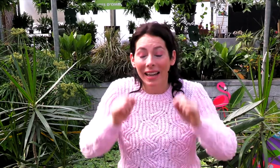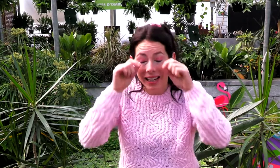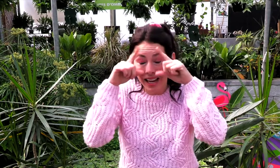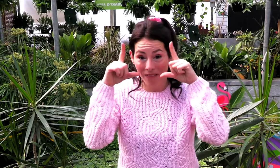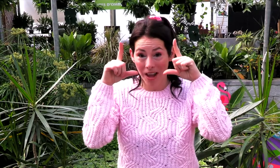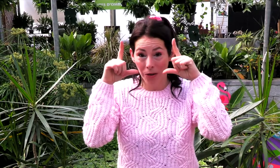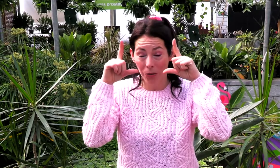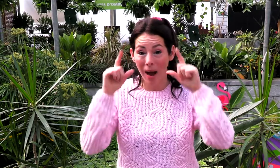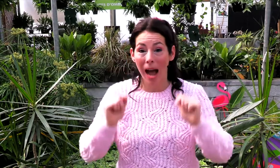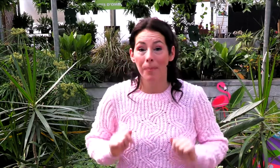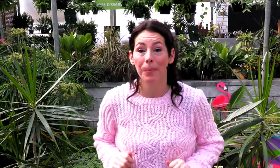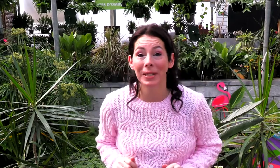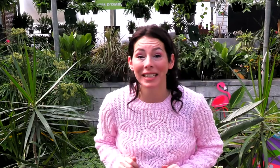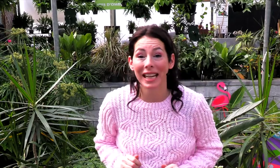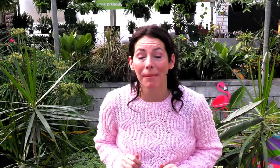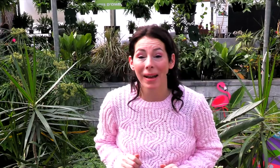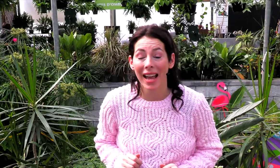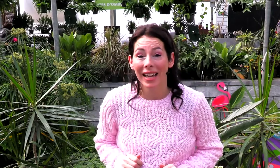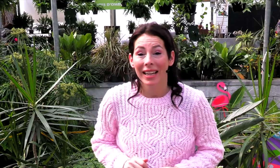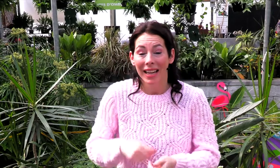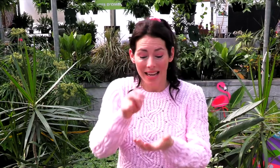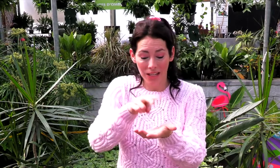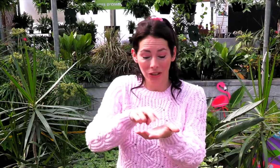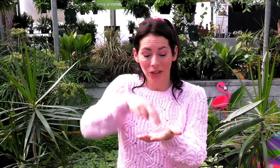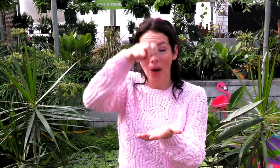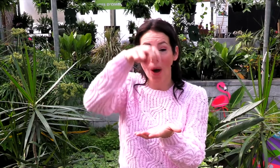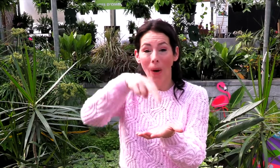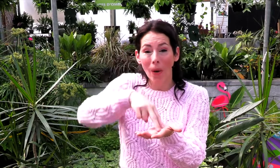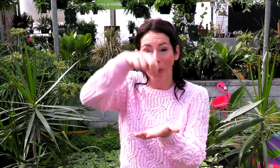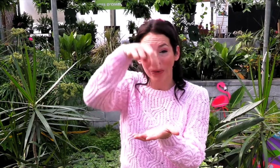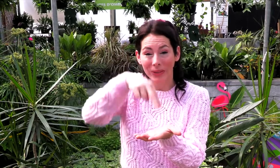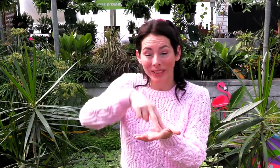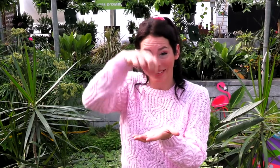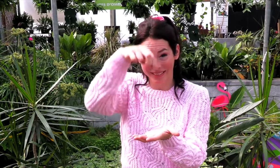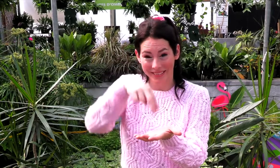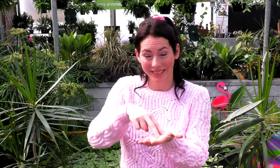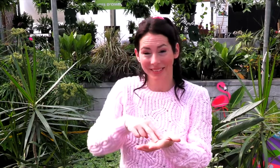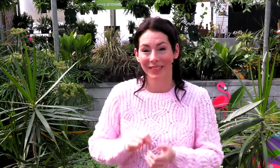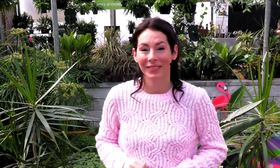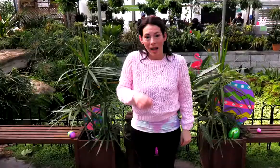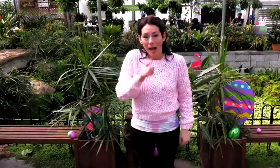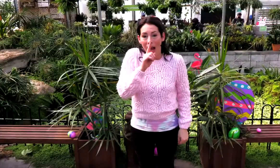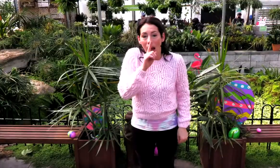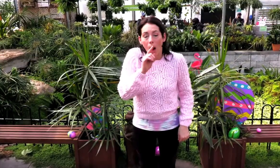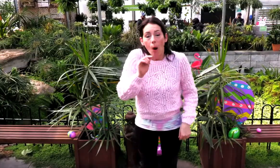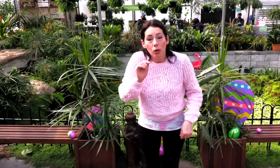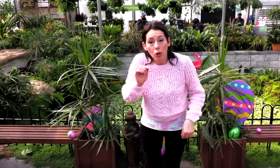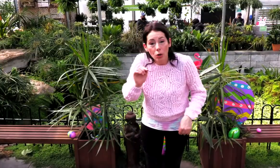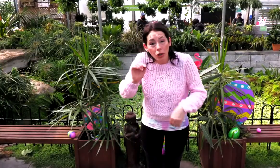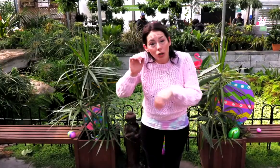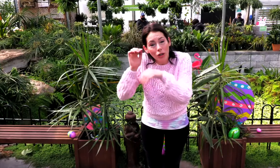Réveille-toi, petit lapin, et saute! On se couche.